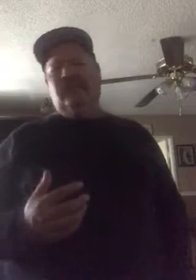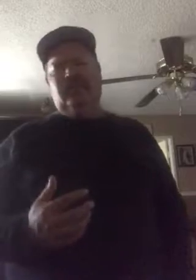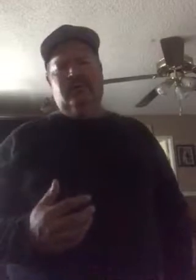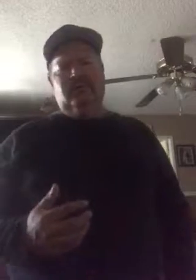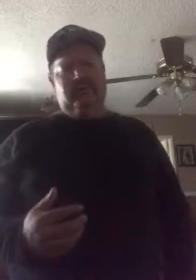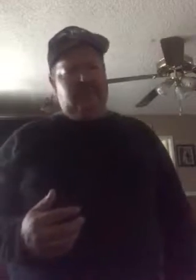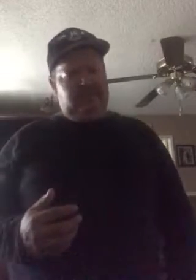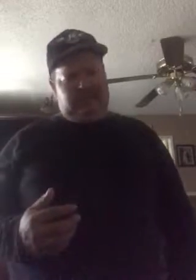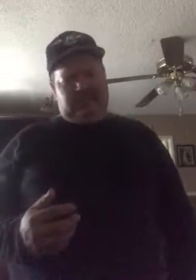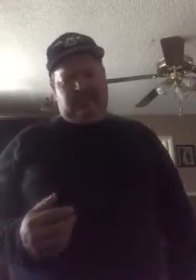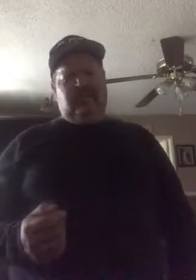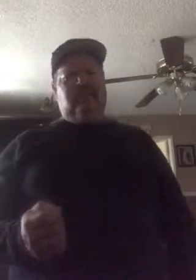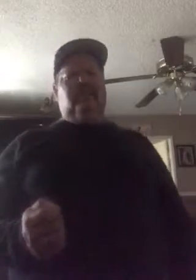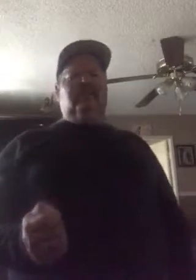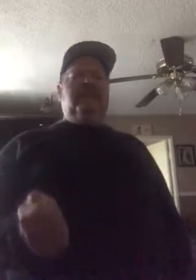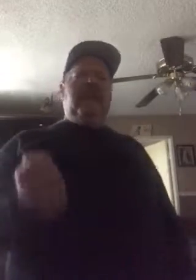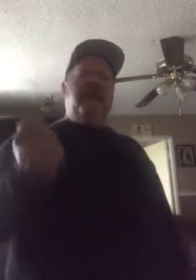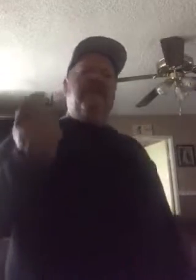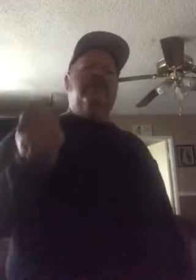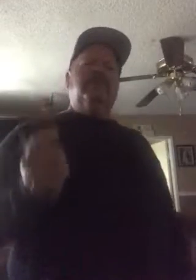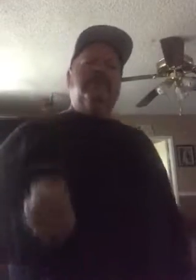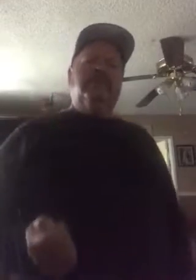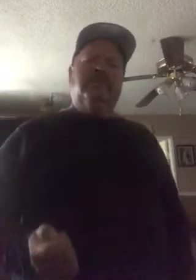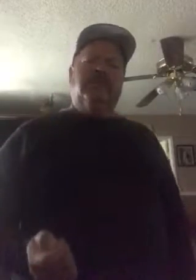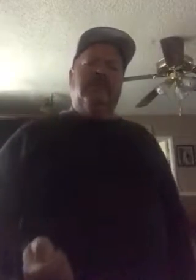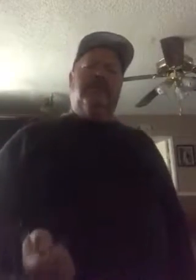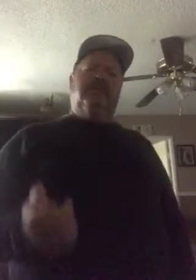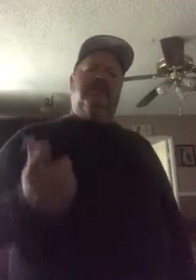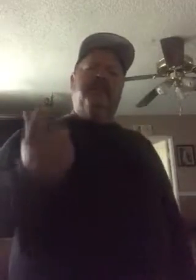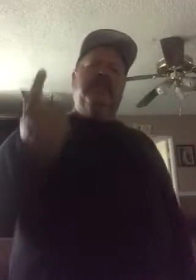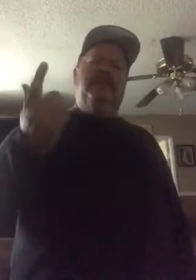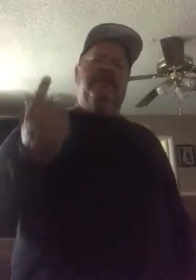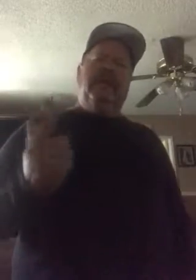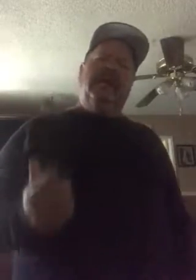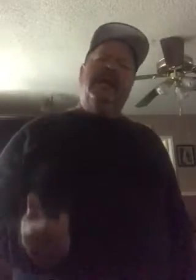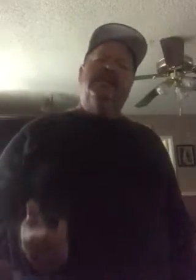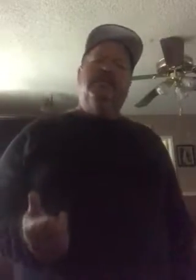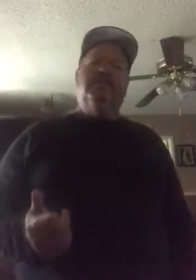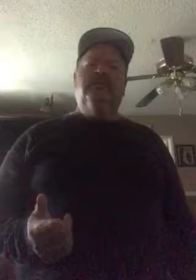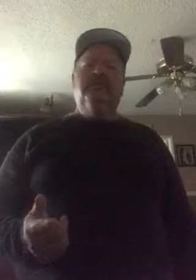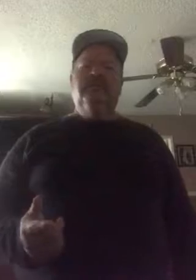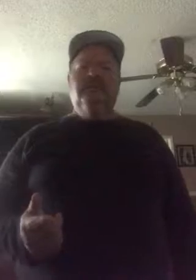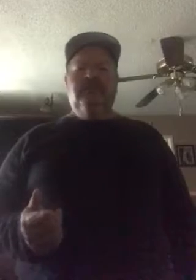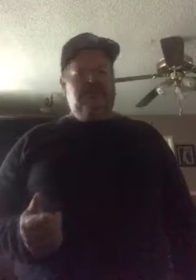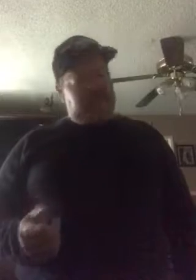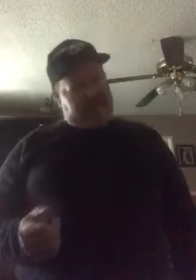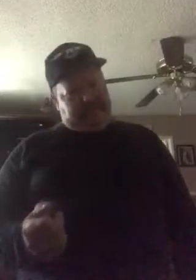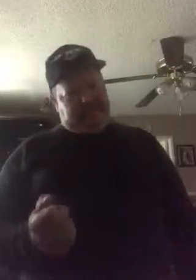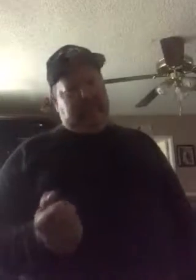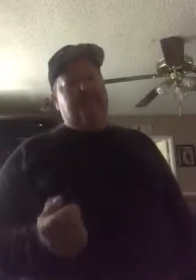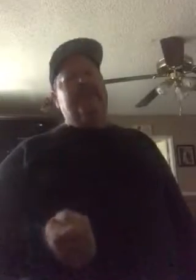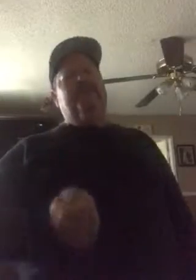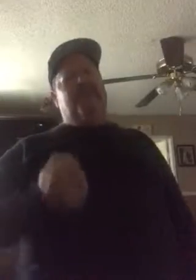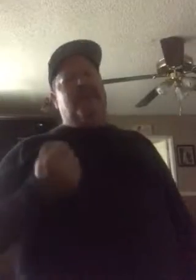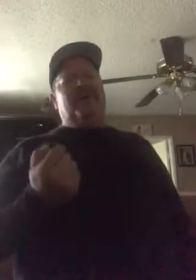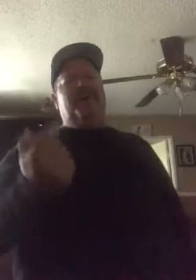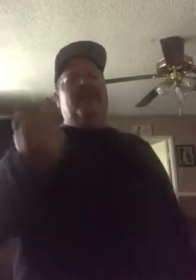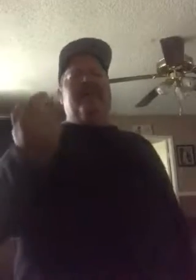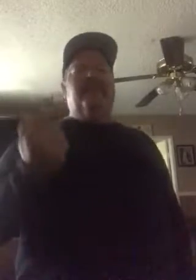Yo desangraba un poco más de mil fracasos y hasta mi forma de